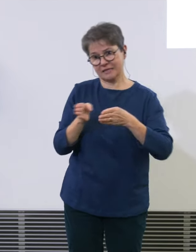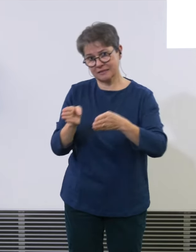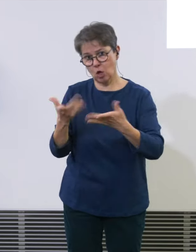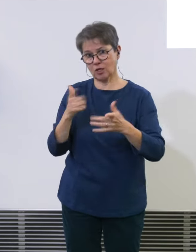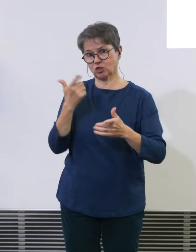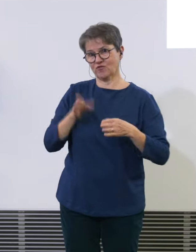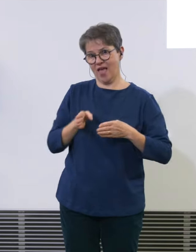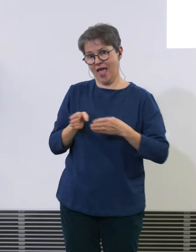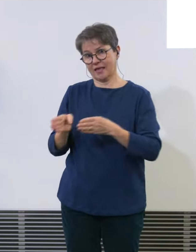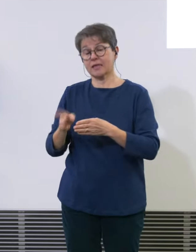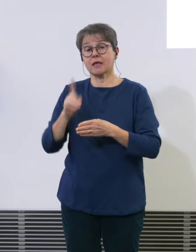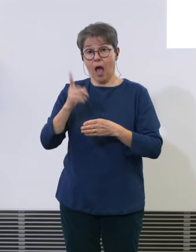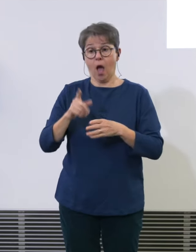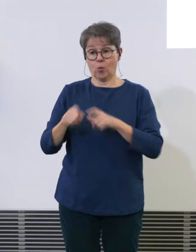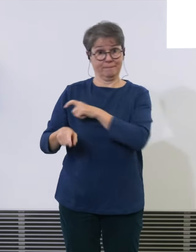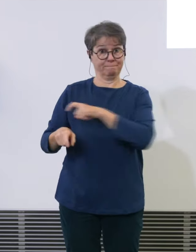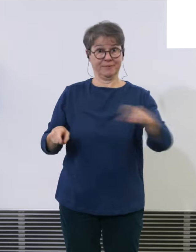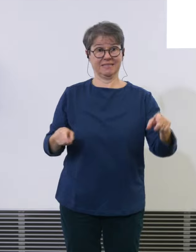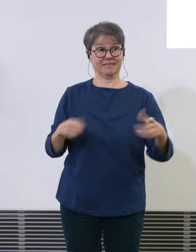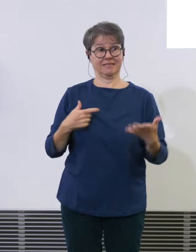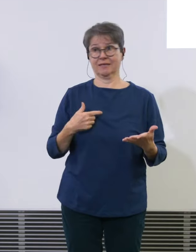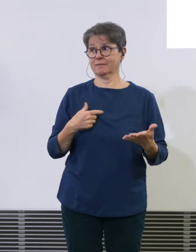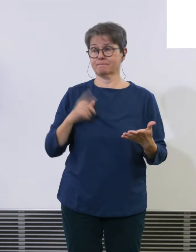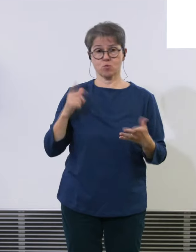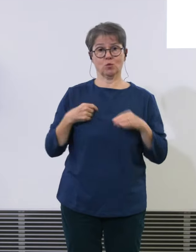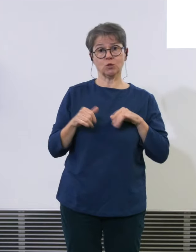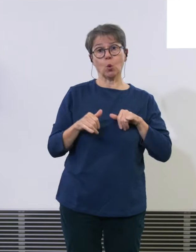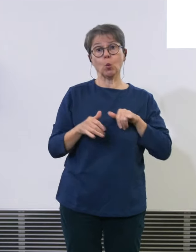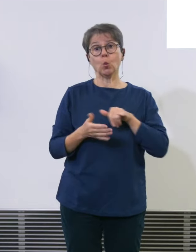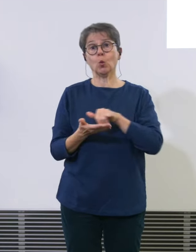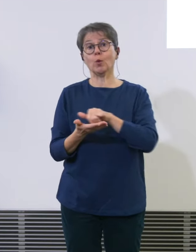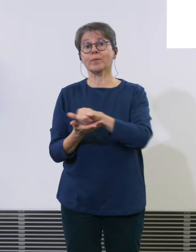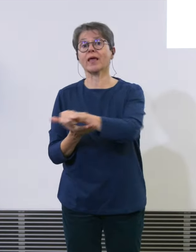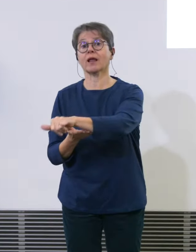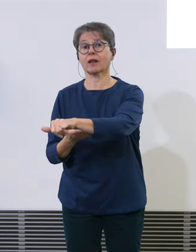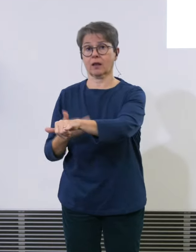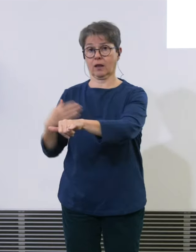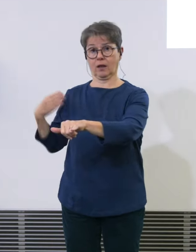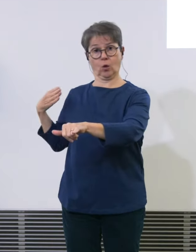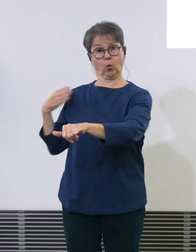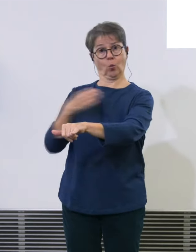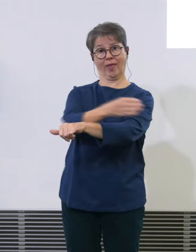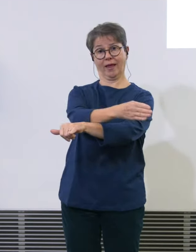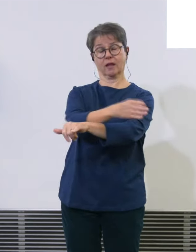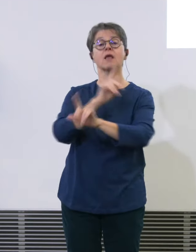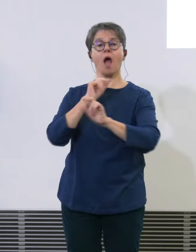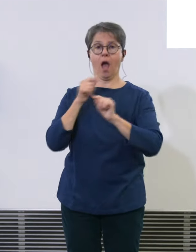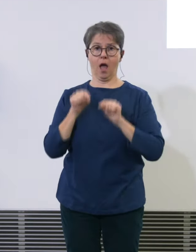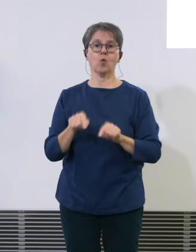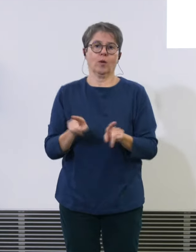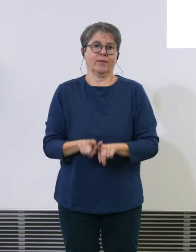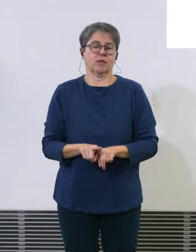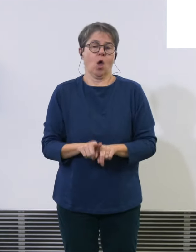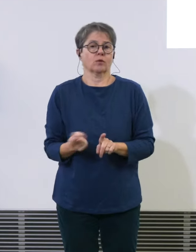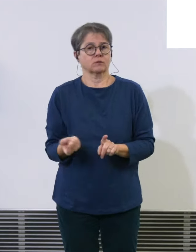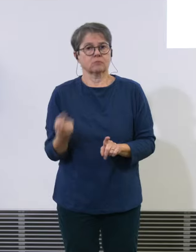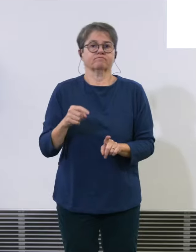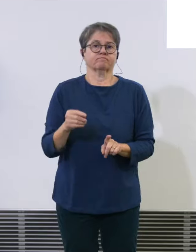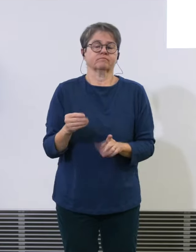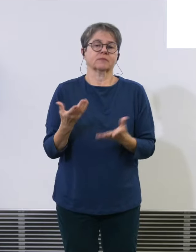auch überqueren. Und die Pistenüberquerung ist auch gekreift, Komplexität. Und das wollen wir so viel wie